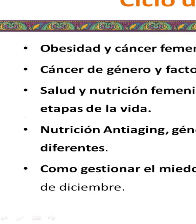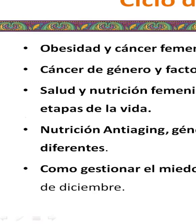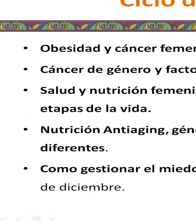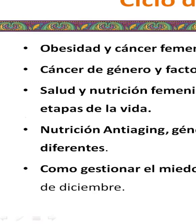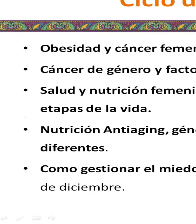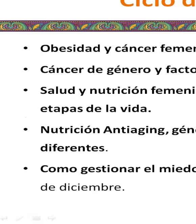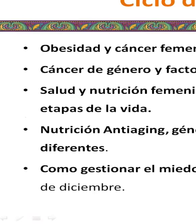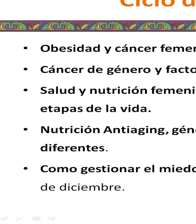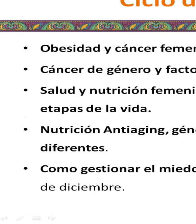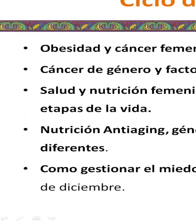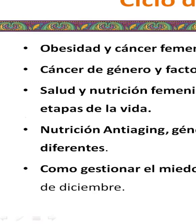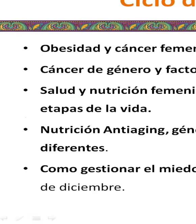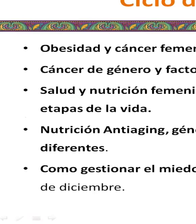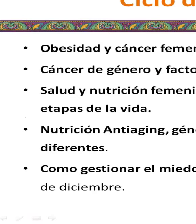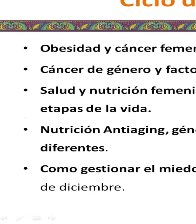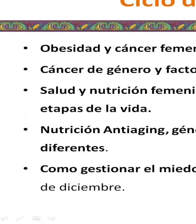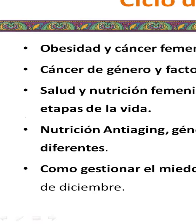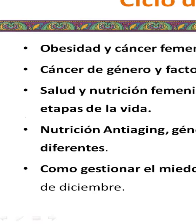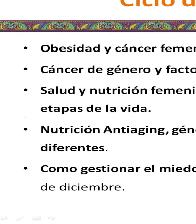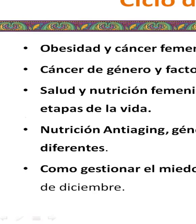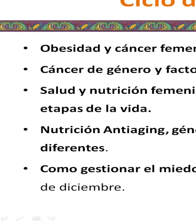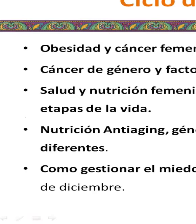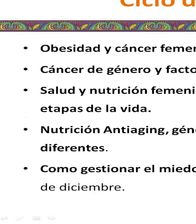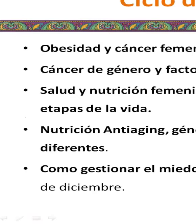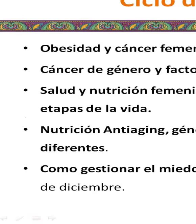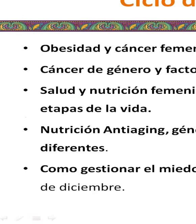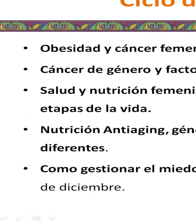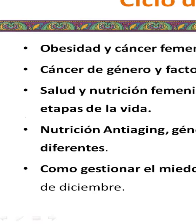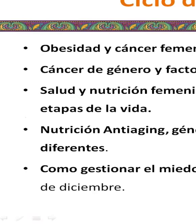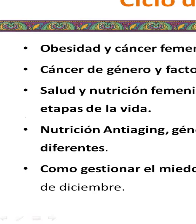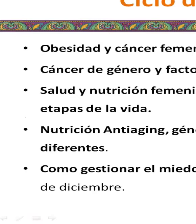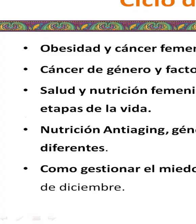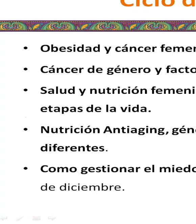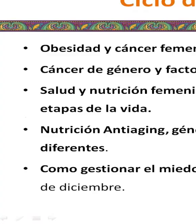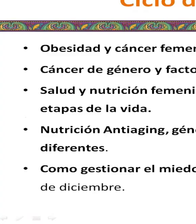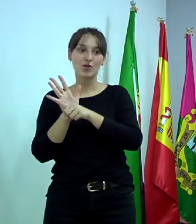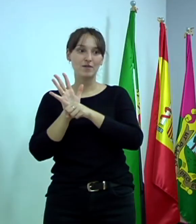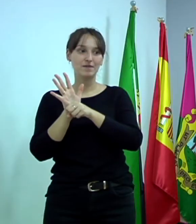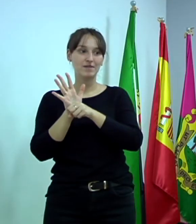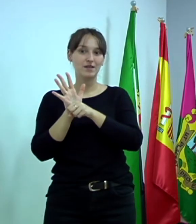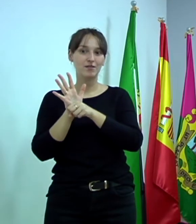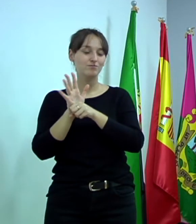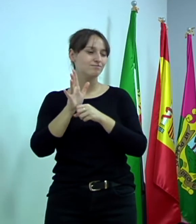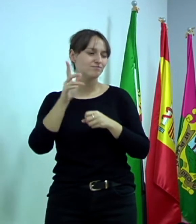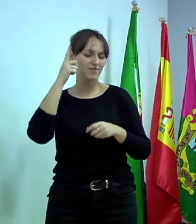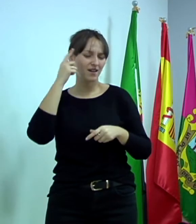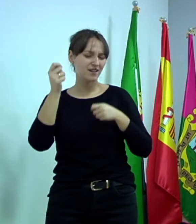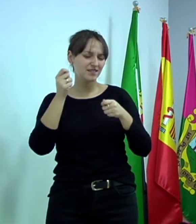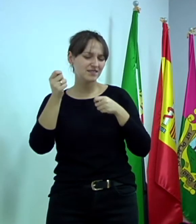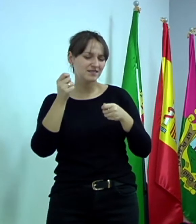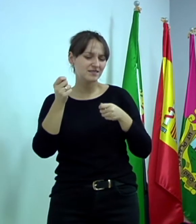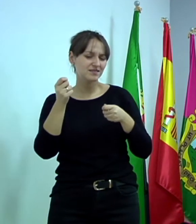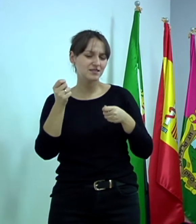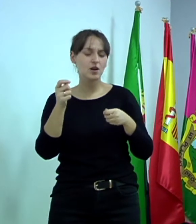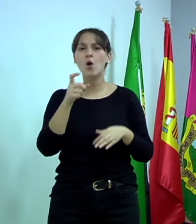Cómo gestionar el miedo en tiempos de pandemia. Esto es muy importante, ¿vale? Esto es muy importante porque estamos con mujeres mayores